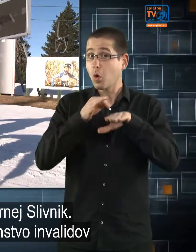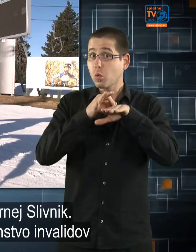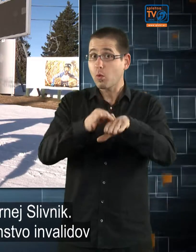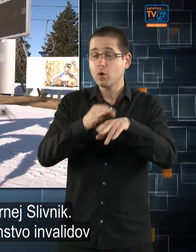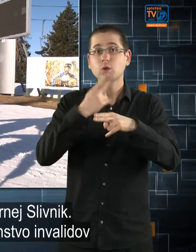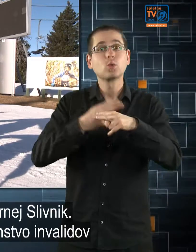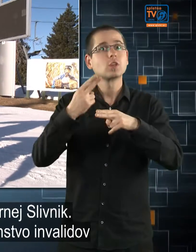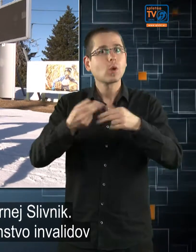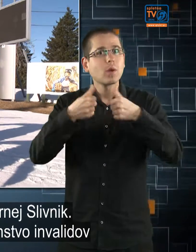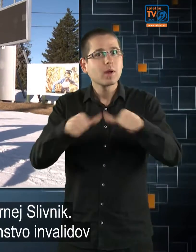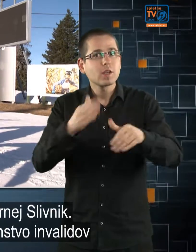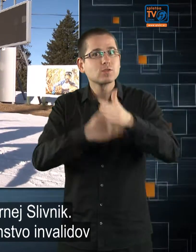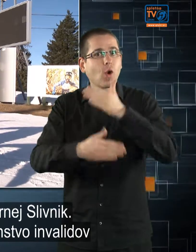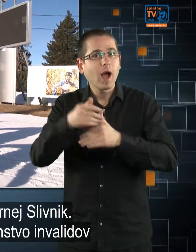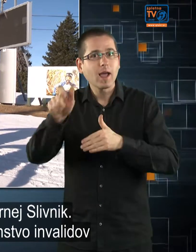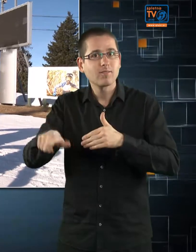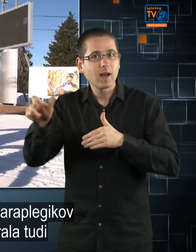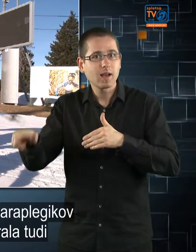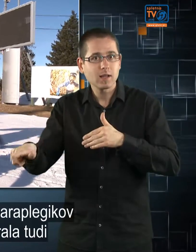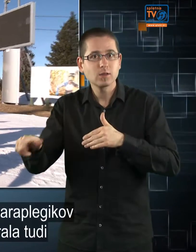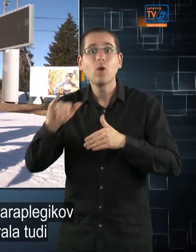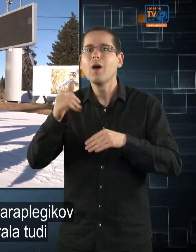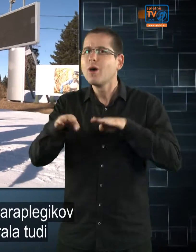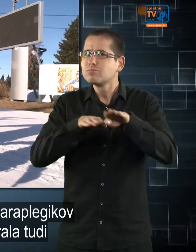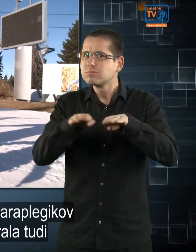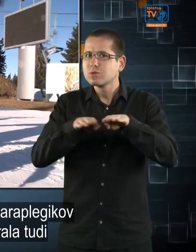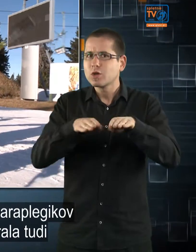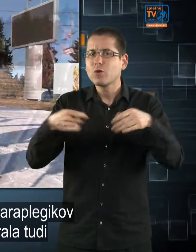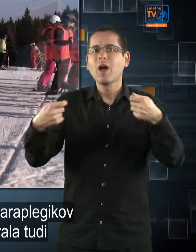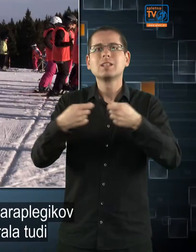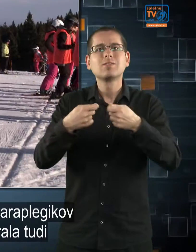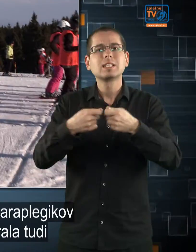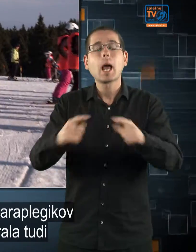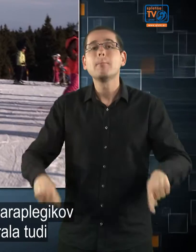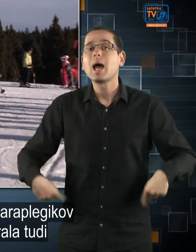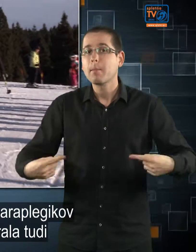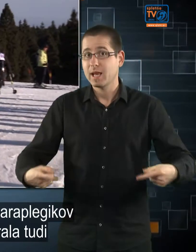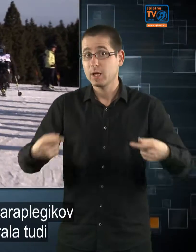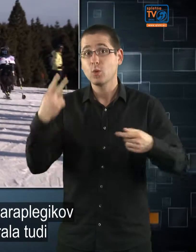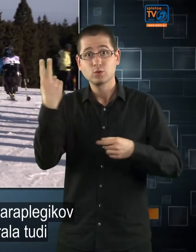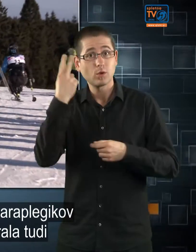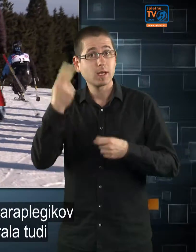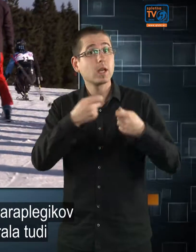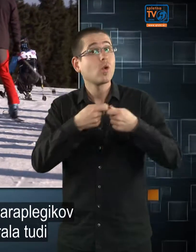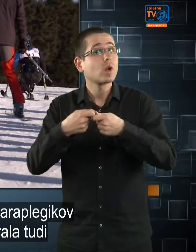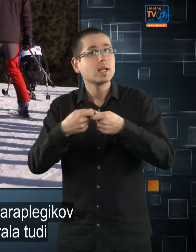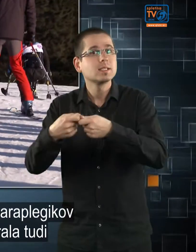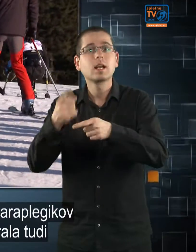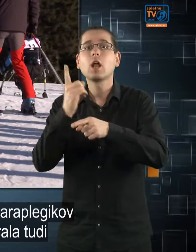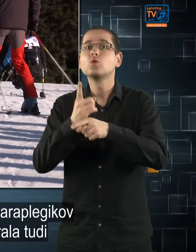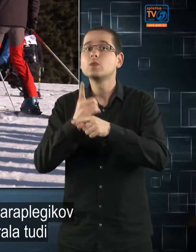Kot uvod v državno prvenstvo invalidov v smučanju je Zveza paraplegikov Slovenije organizirala tudi